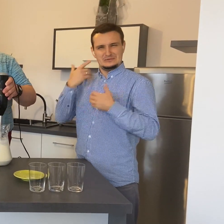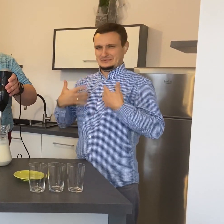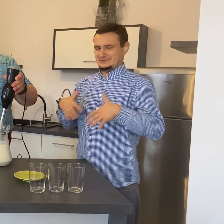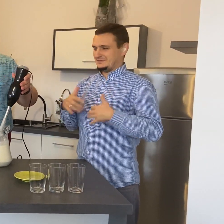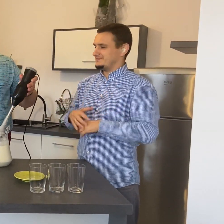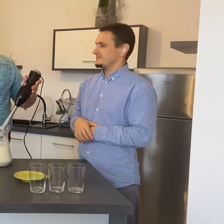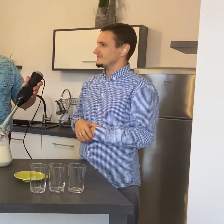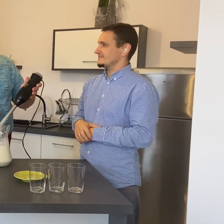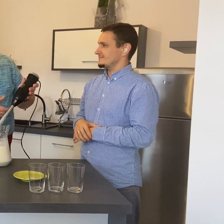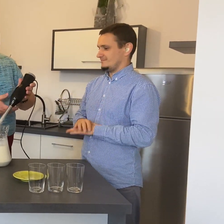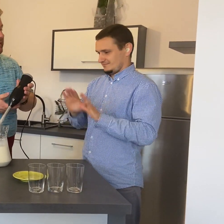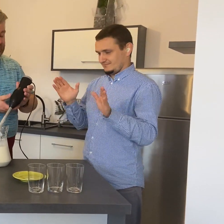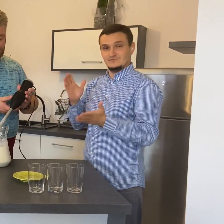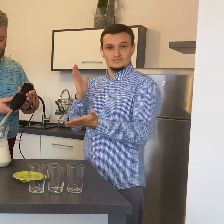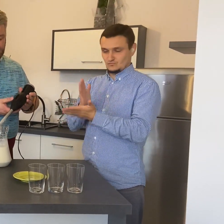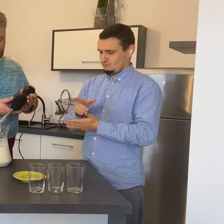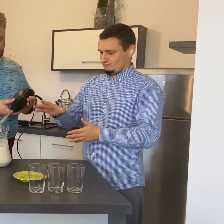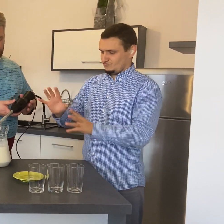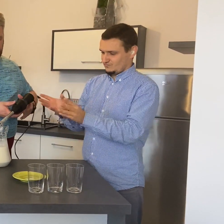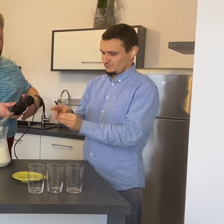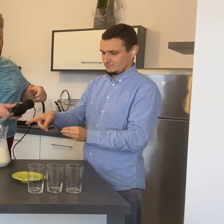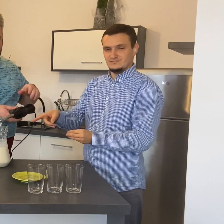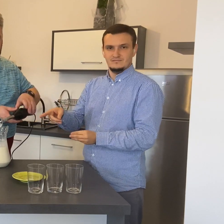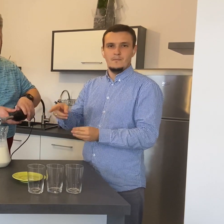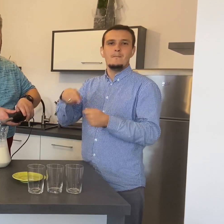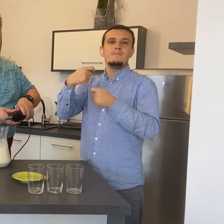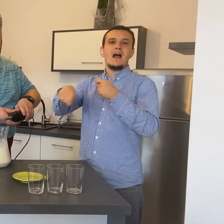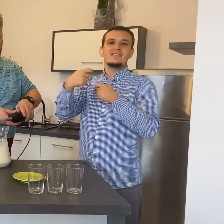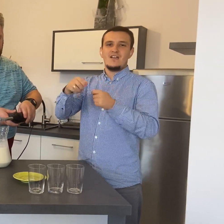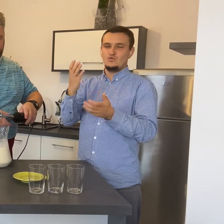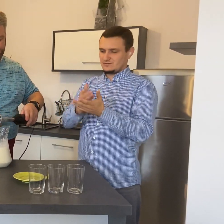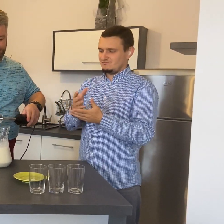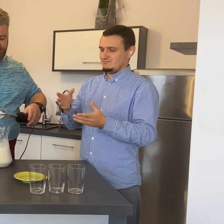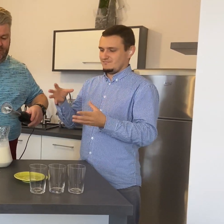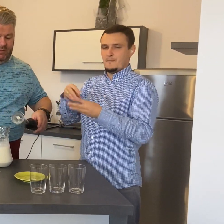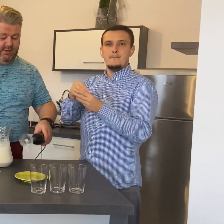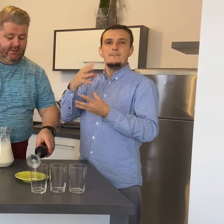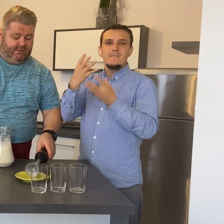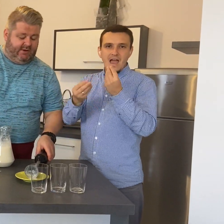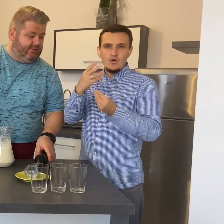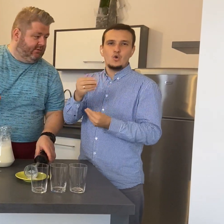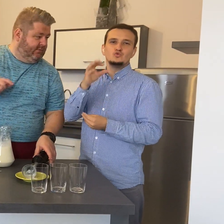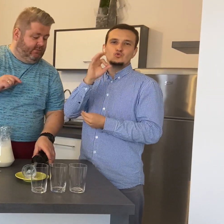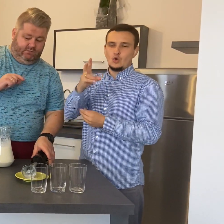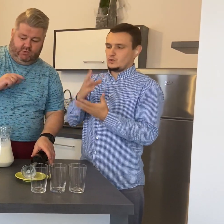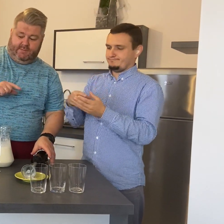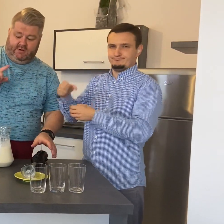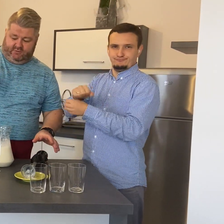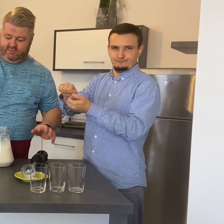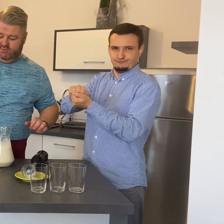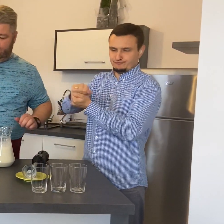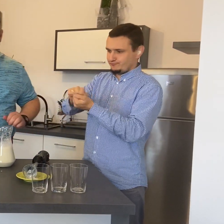Tu już mam się te banany zmiksowały z mlekiem. Teraz dodamy resztę składników.